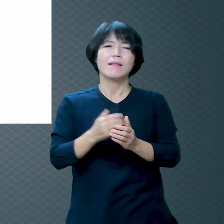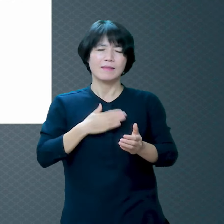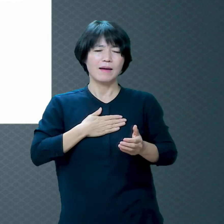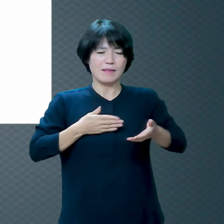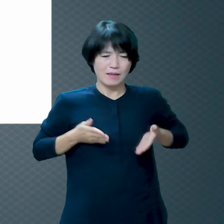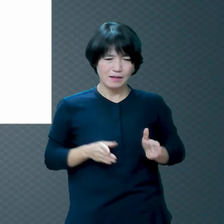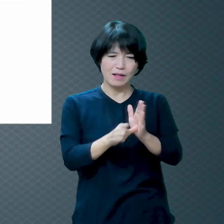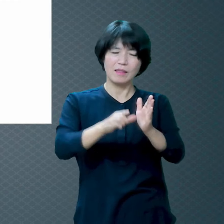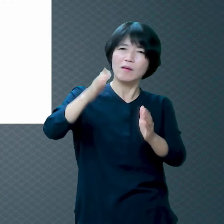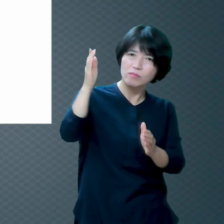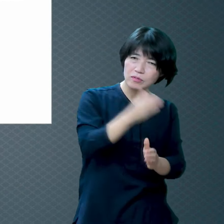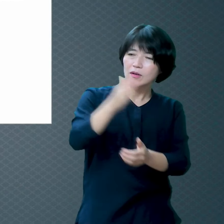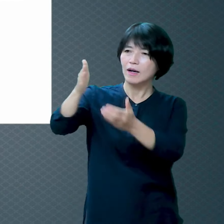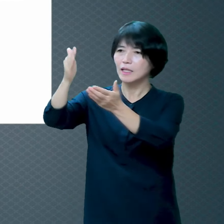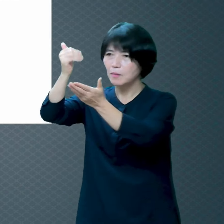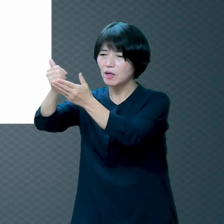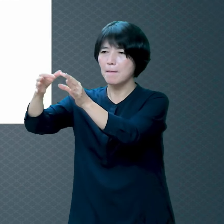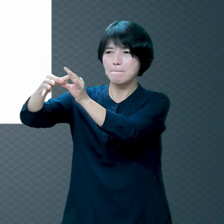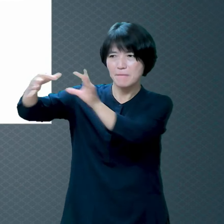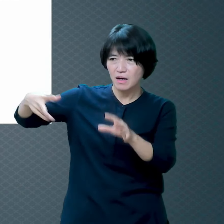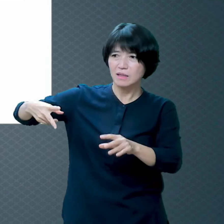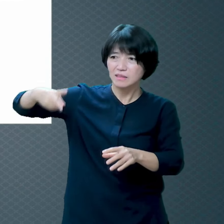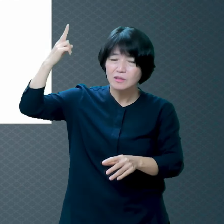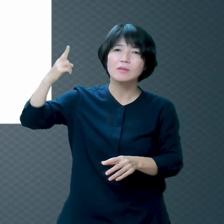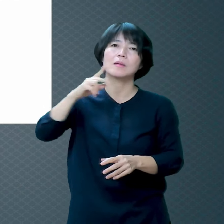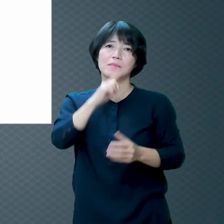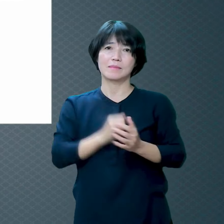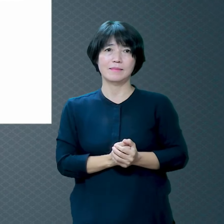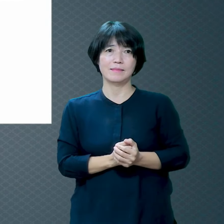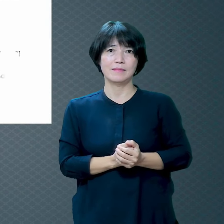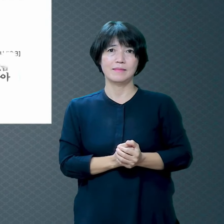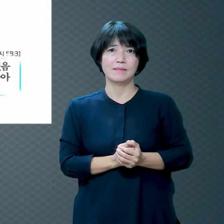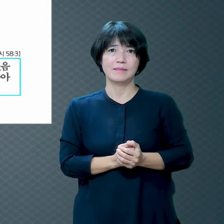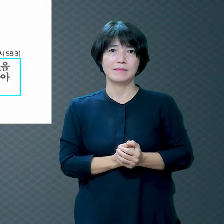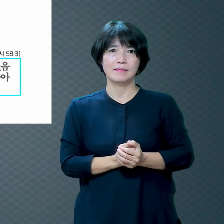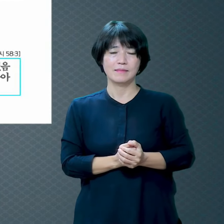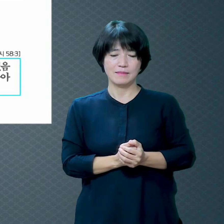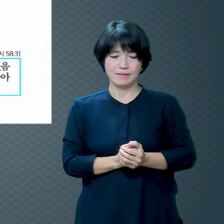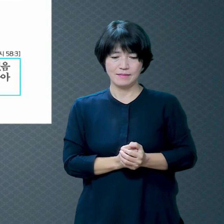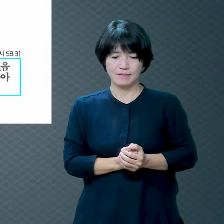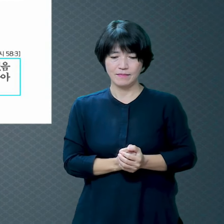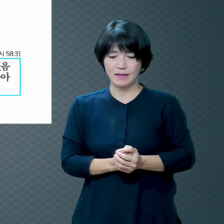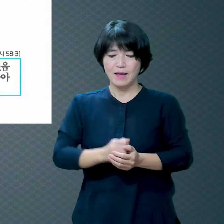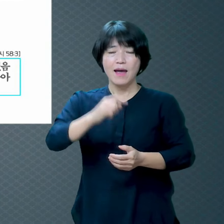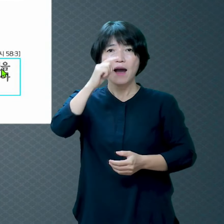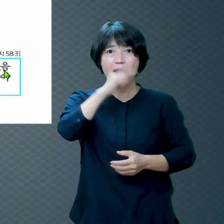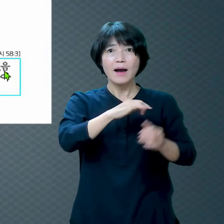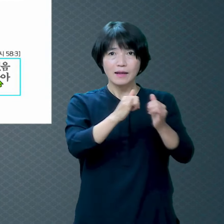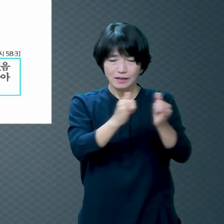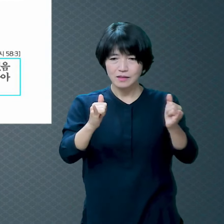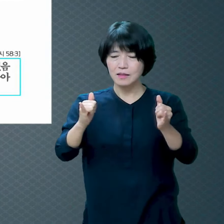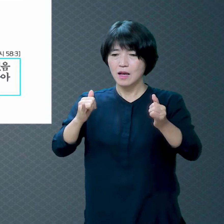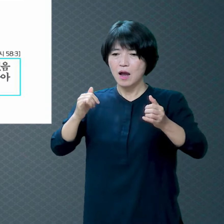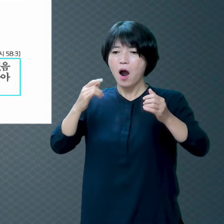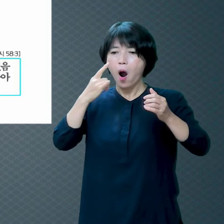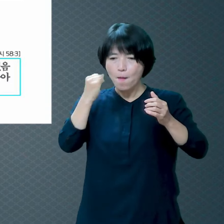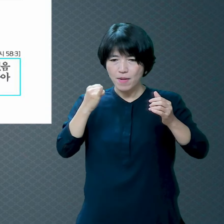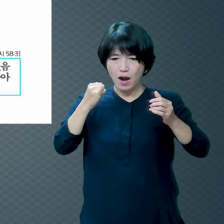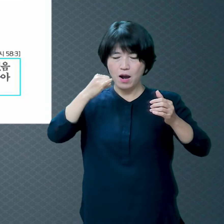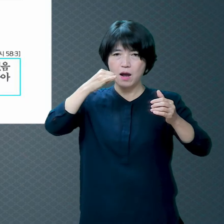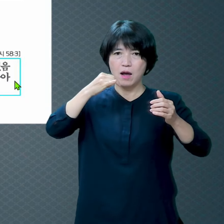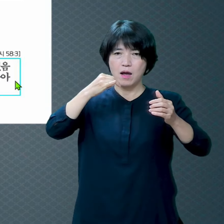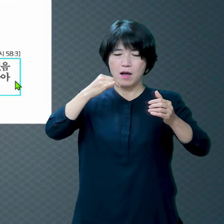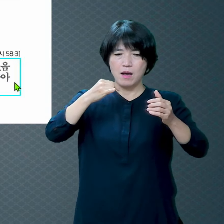하나님하고 관계가 끊어져서 태어났다 그 뜻이에요 아기는 모태에서부터 멀어졌으며